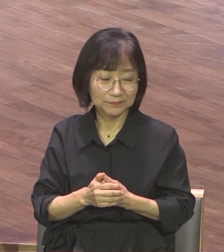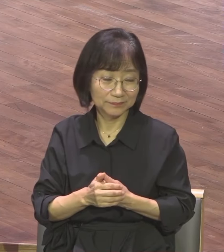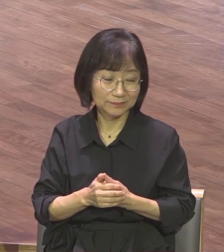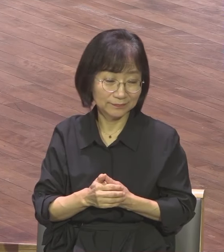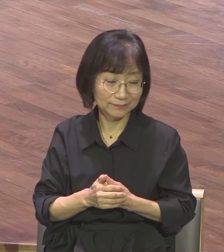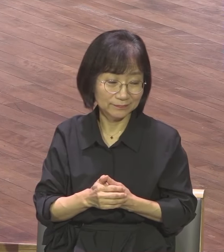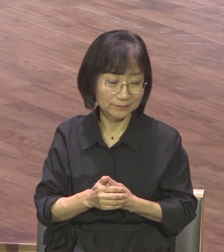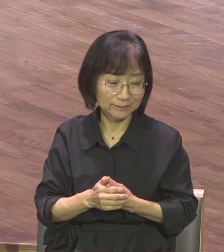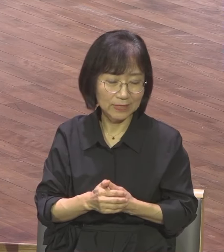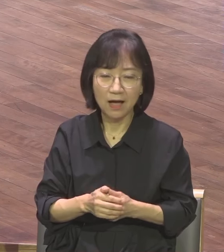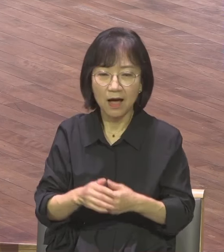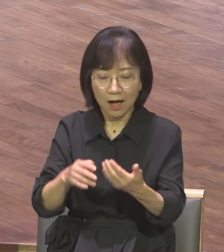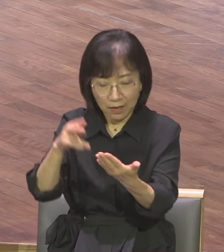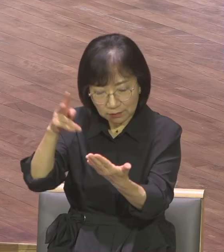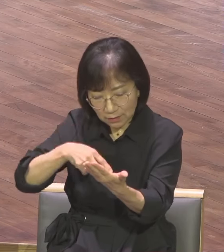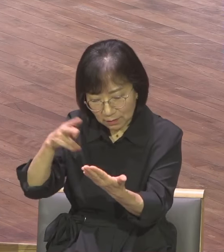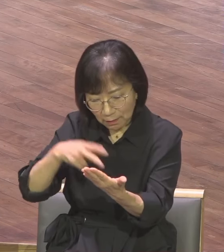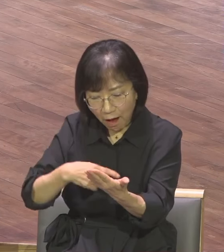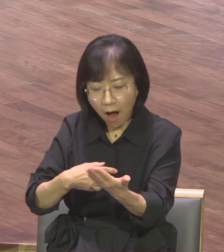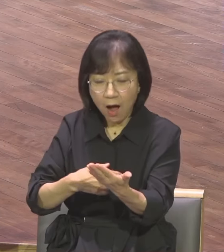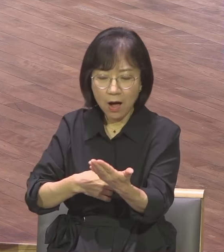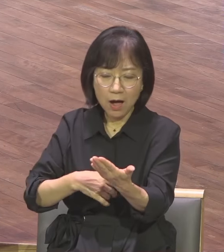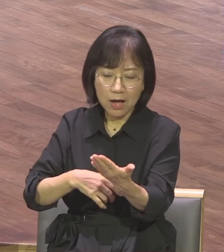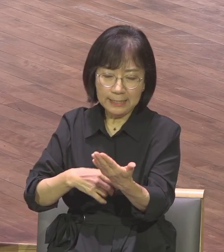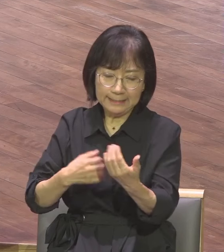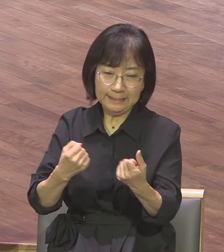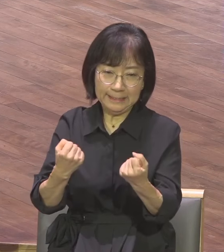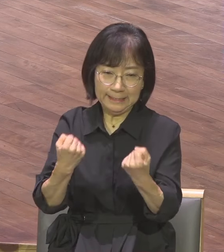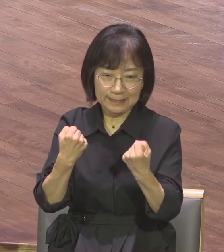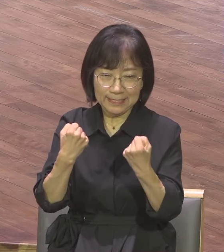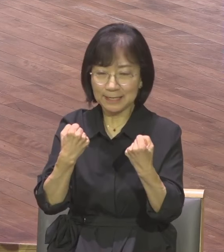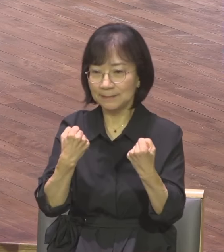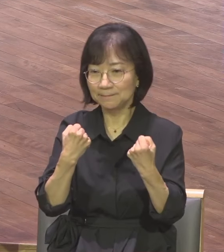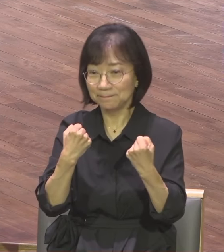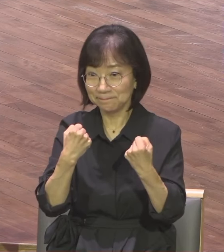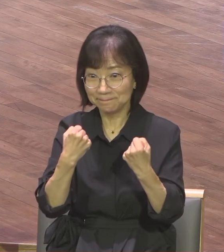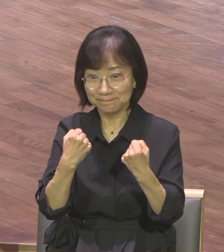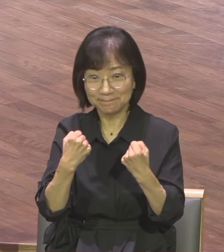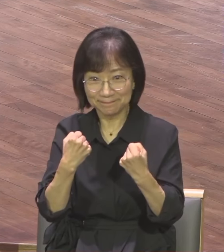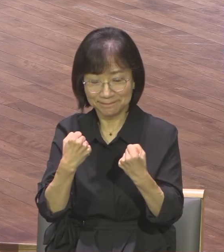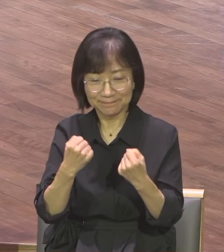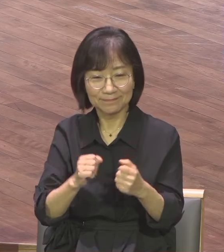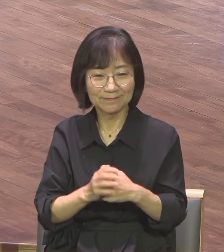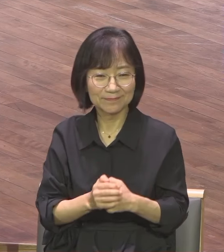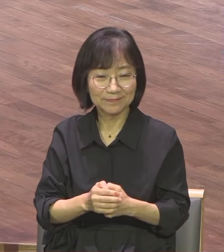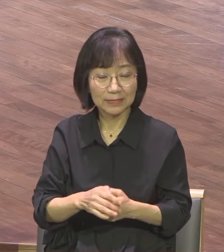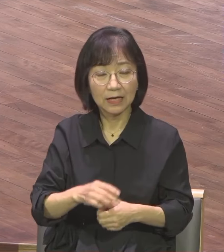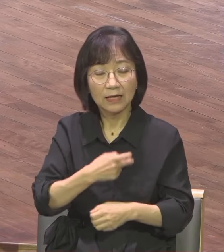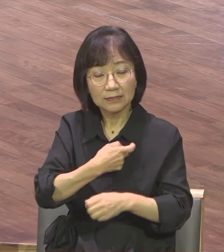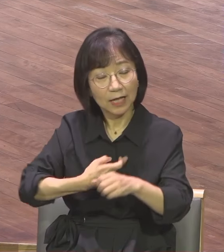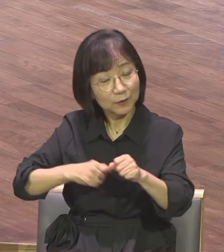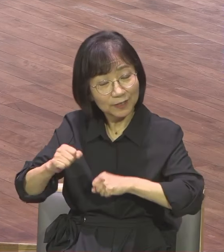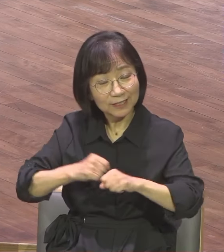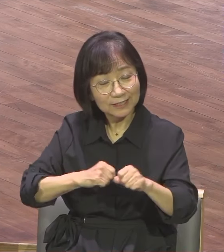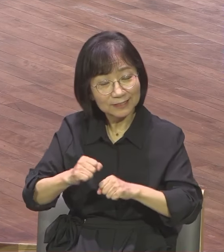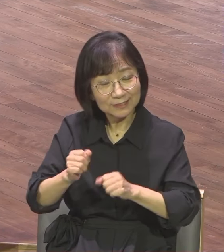얼마나 힘이 되겠습니까 여러분 사도에 있는 3장에 보십시오 40년 된 안진뱅이 노력 안 했습니까 날마다